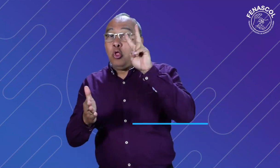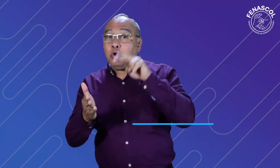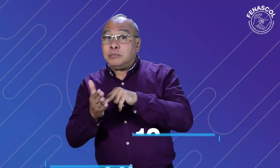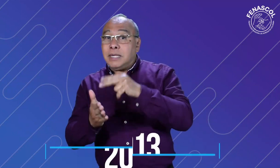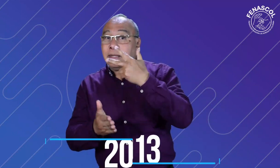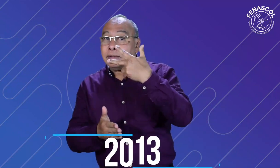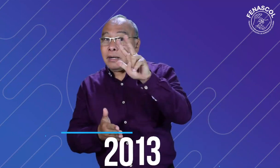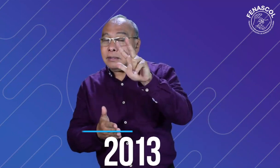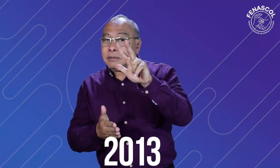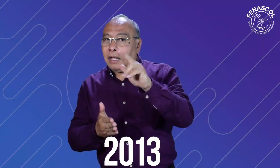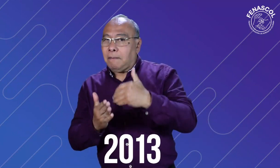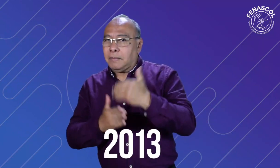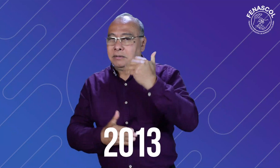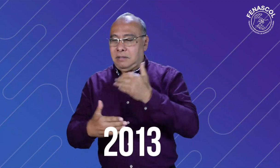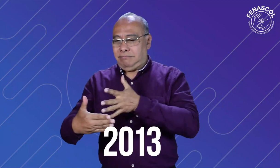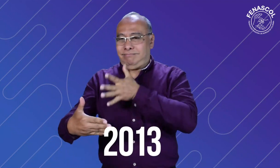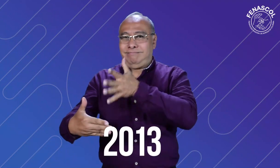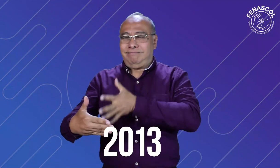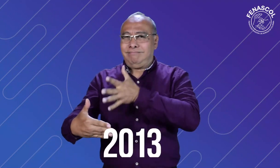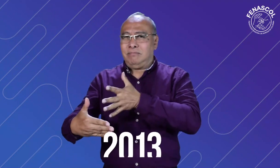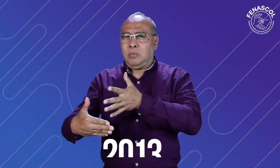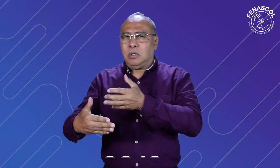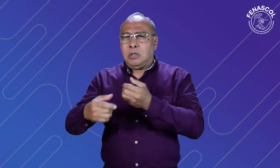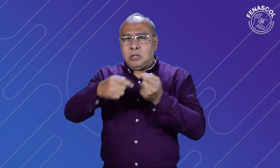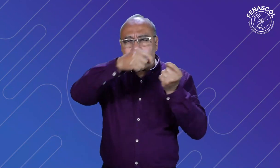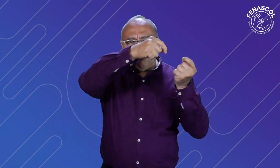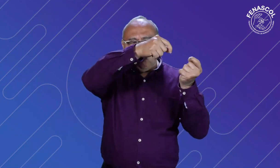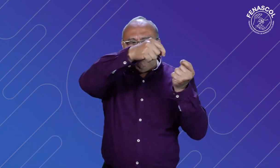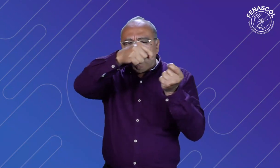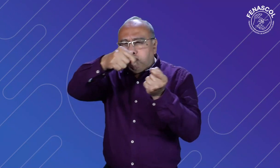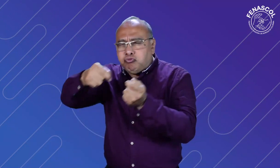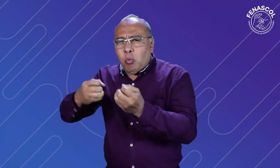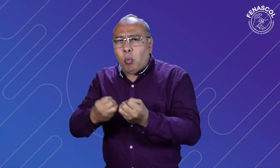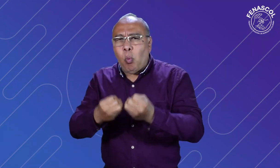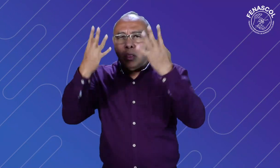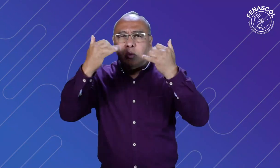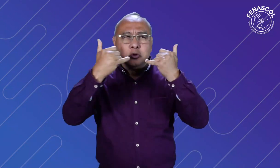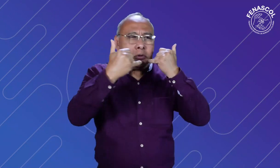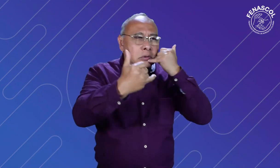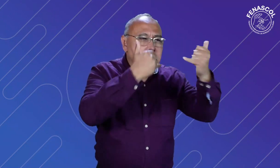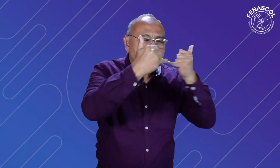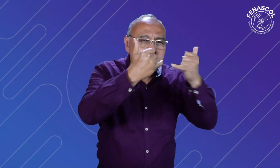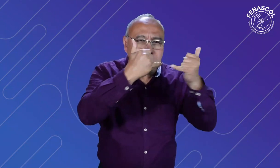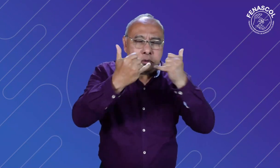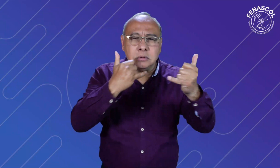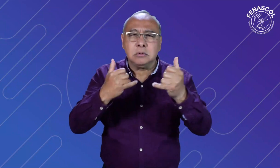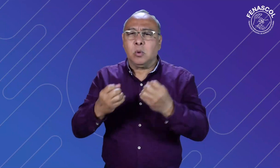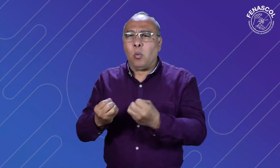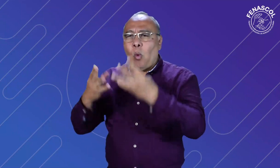2013 a través del servicio de interpretación en línea. Pero, ¿cuáles son las estadísticas que hemos tenido en estos